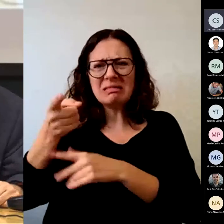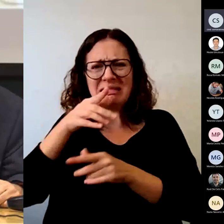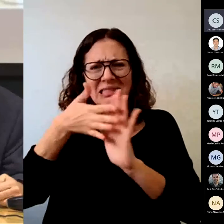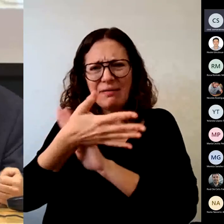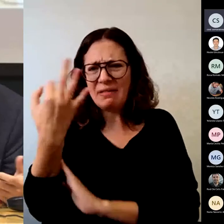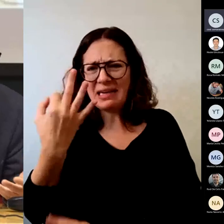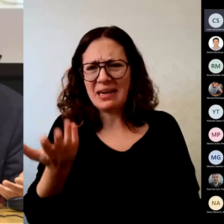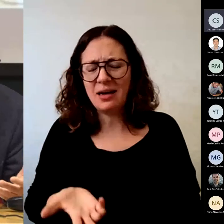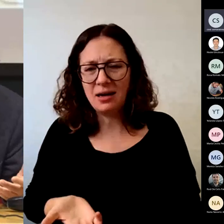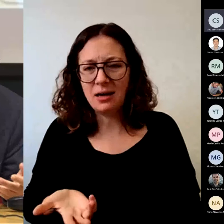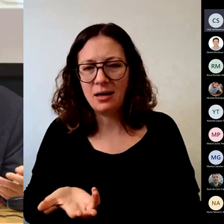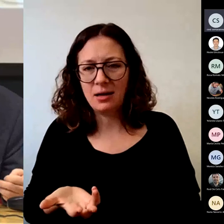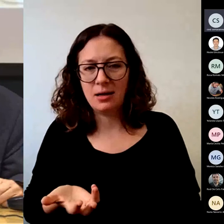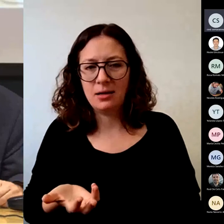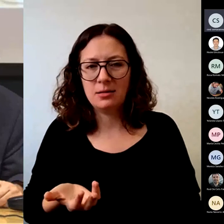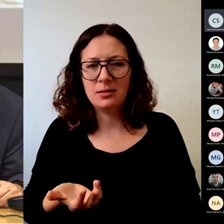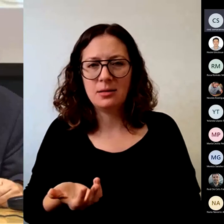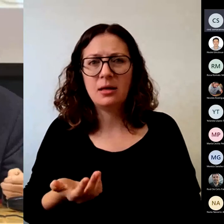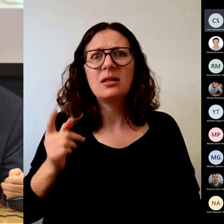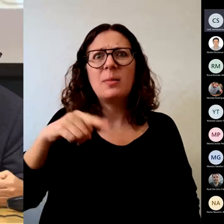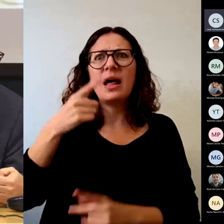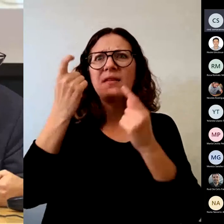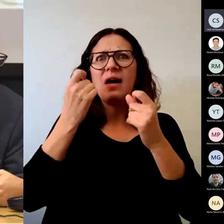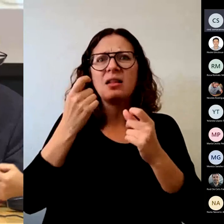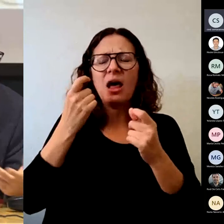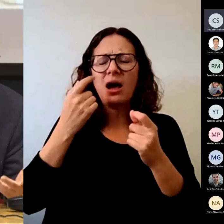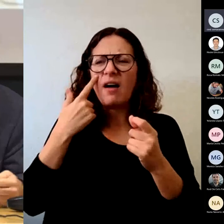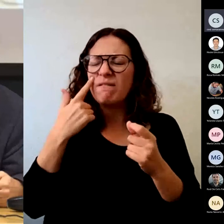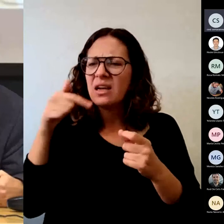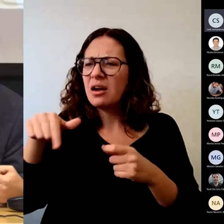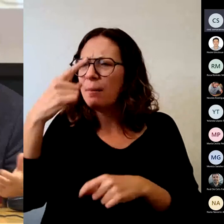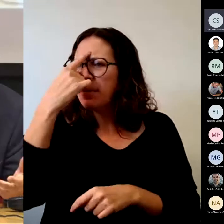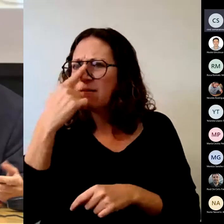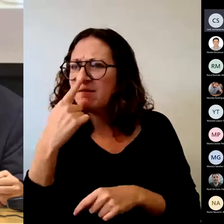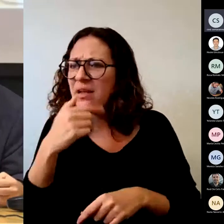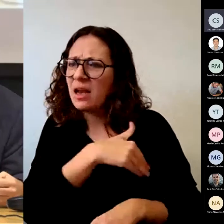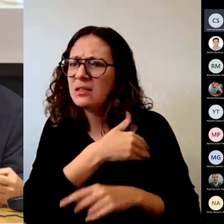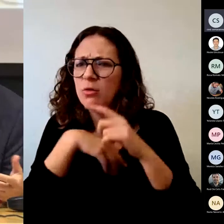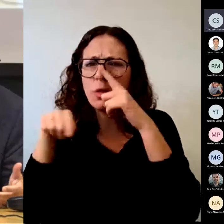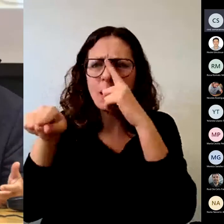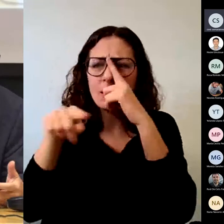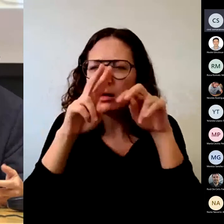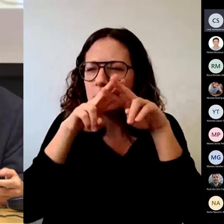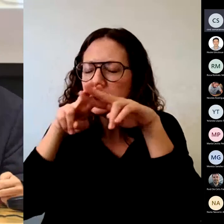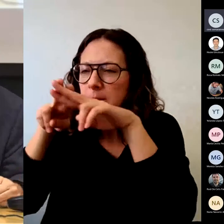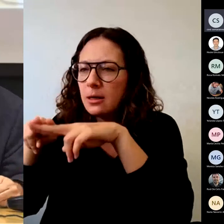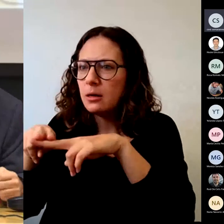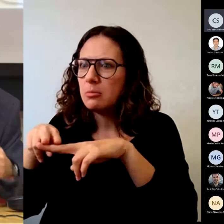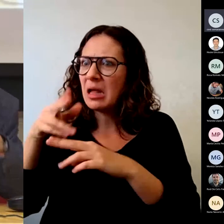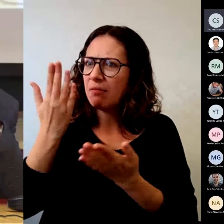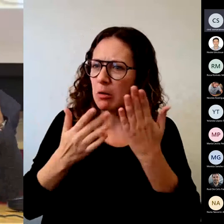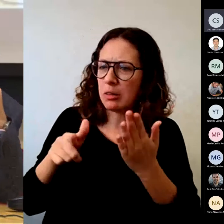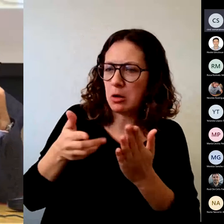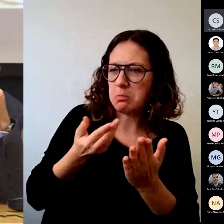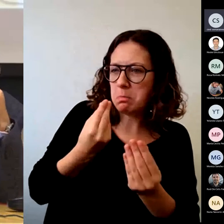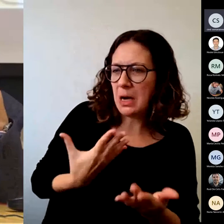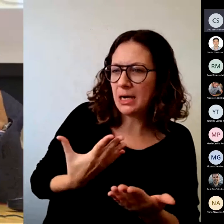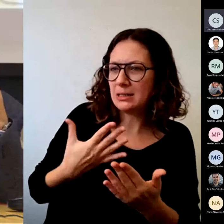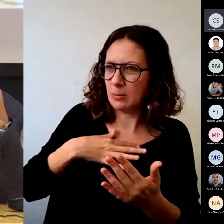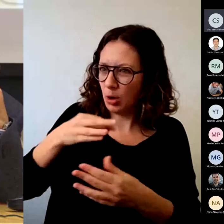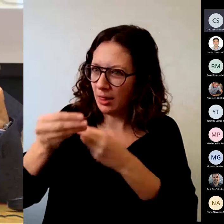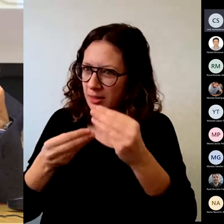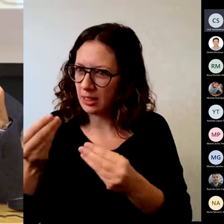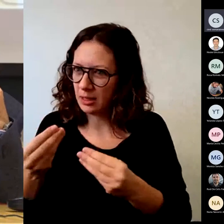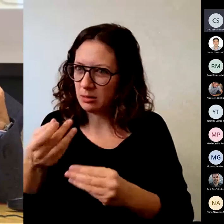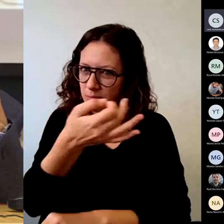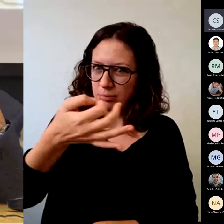qué perfiles tenemos en nuestros estudiantes tenemos que ver si es viable si se discrimina etcétera etcétera yo creo que ese ejercicio